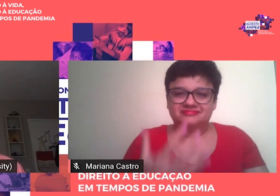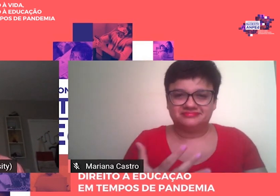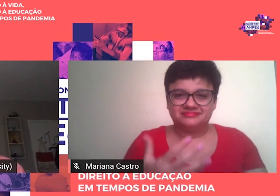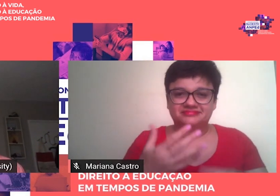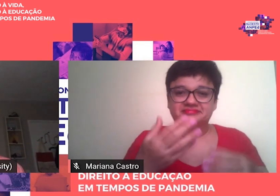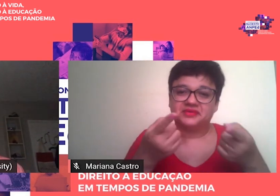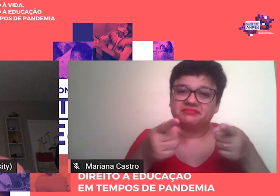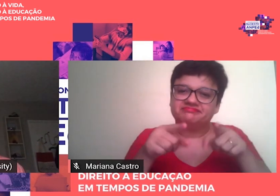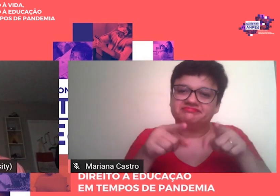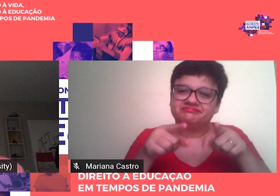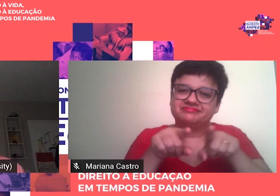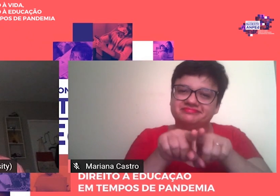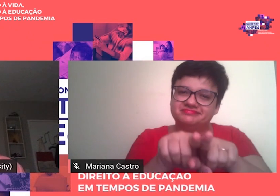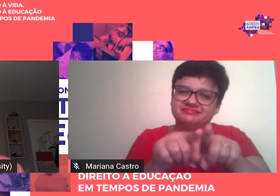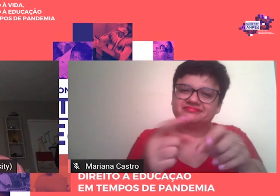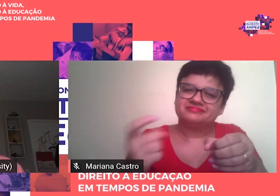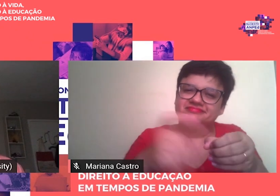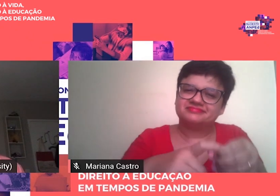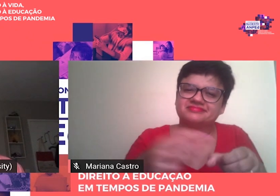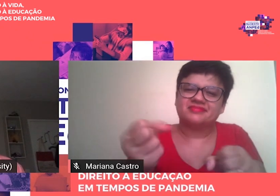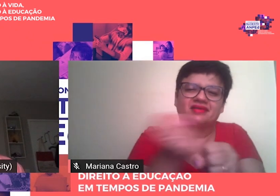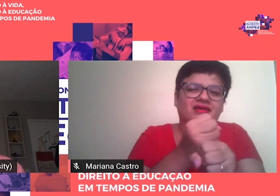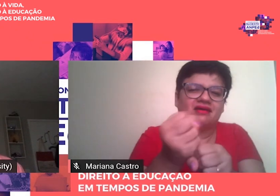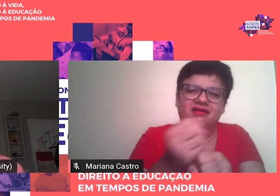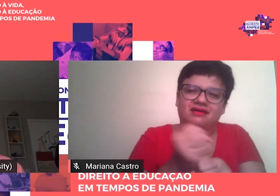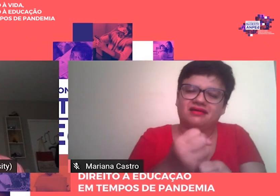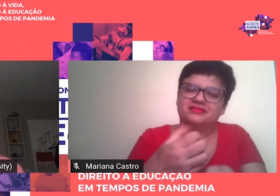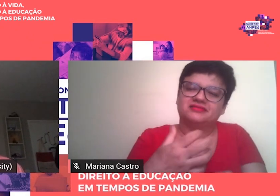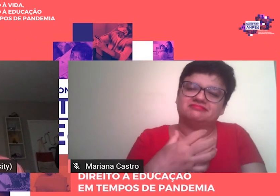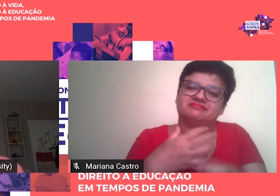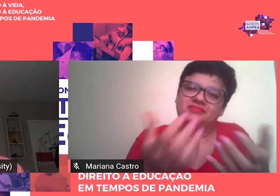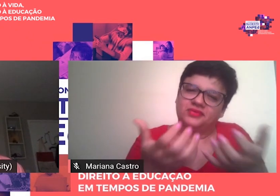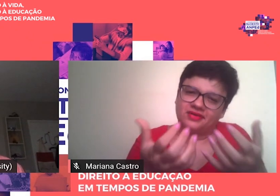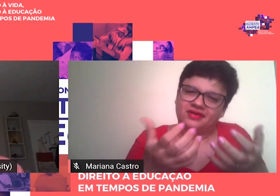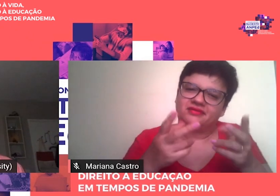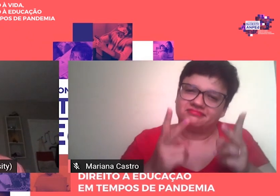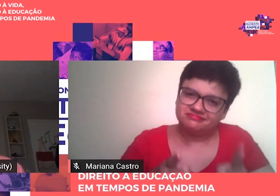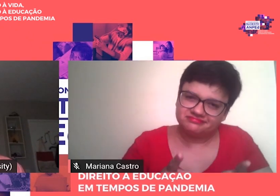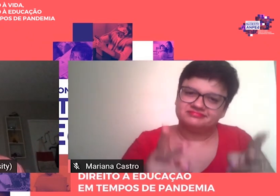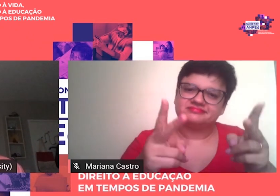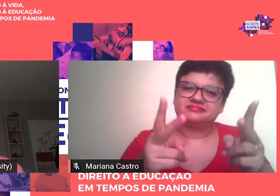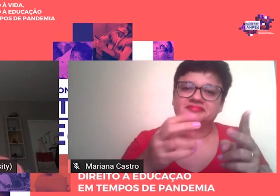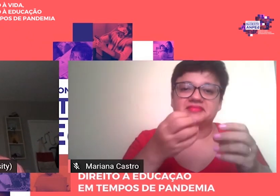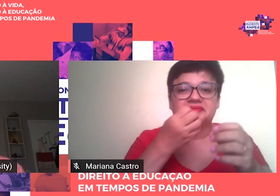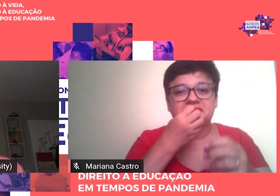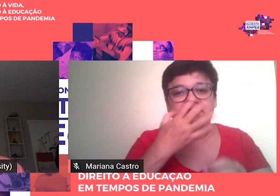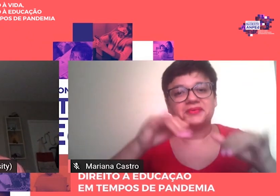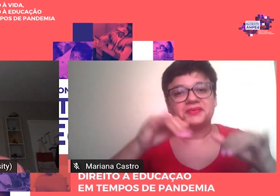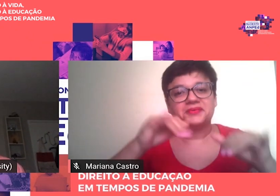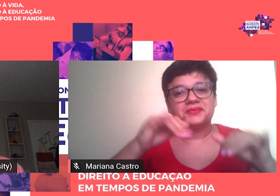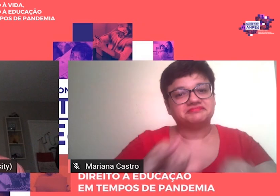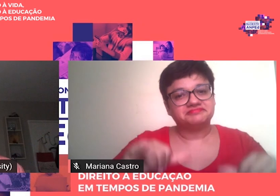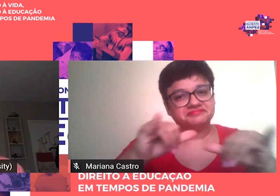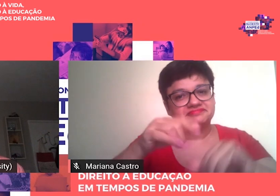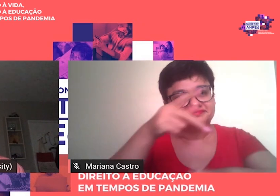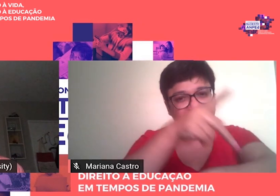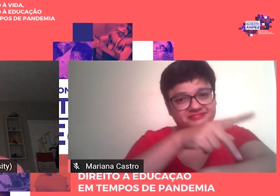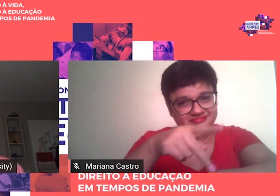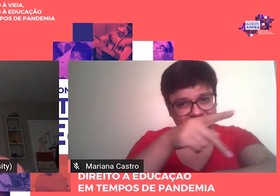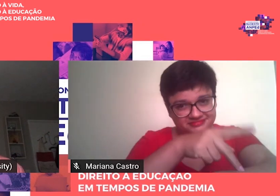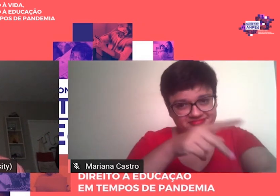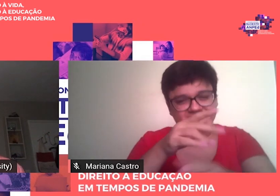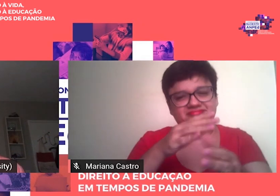Eu espero Que dure muito Muito Tempo Eu acho Que a produção Pedagógica De